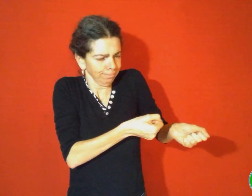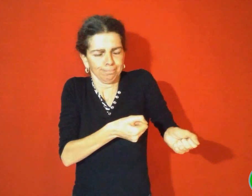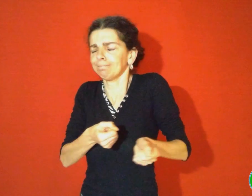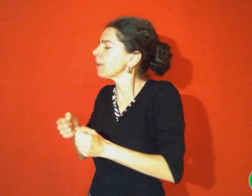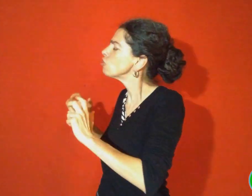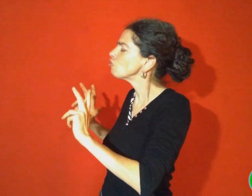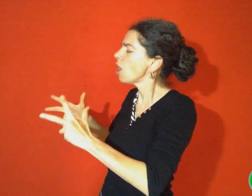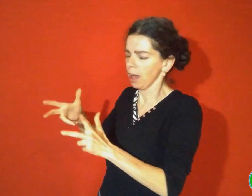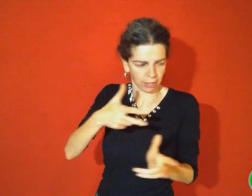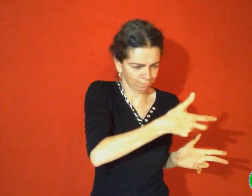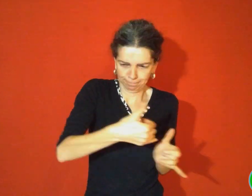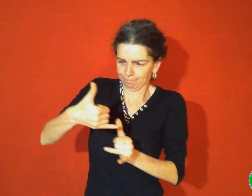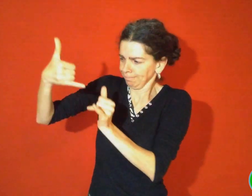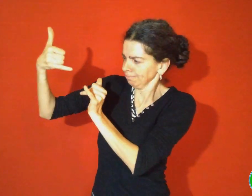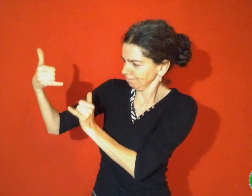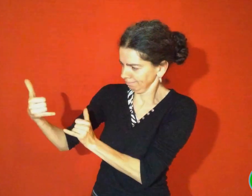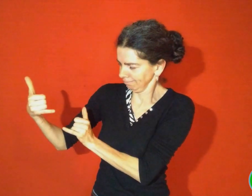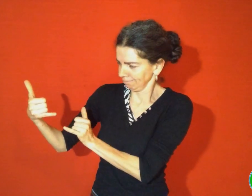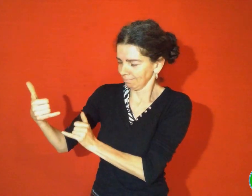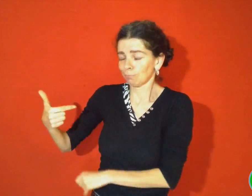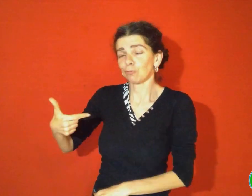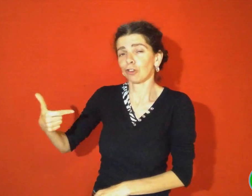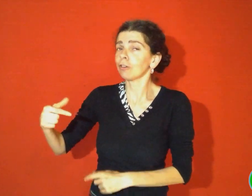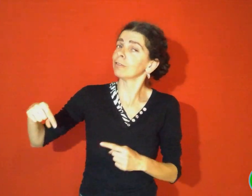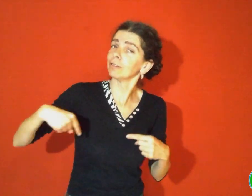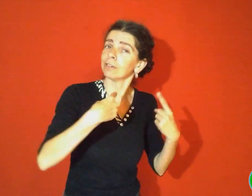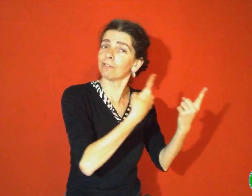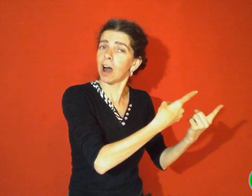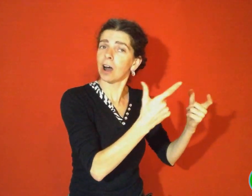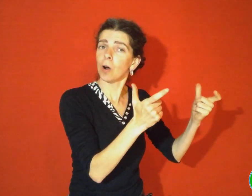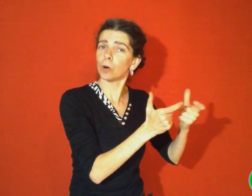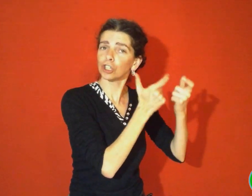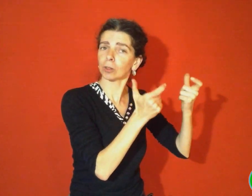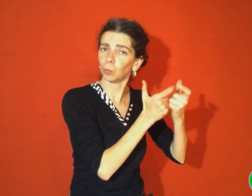Elle aida l'ogre à s'installer dans la charrette et se dirigea vers le château.